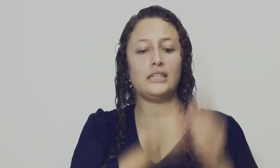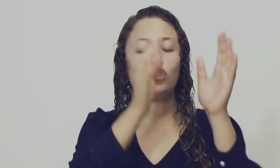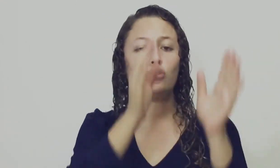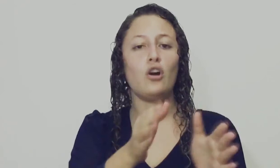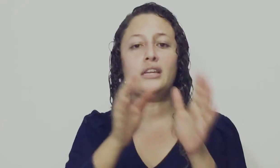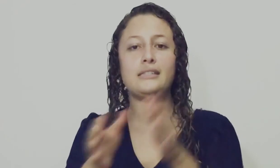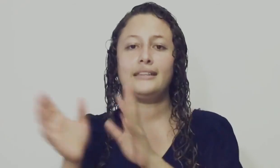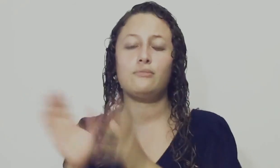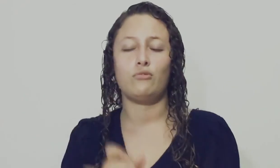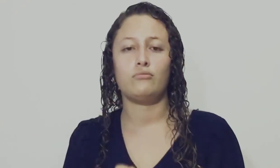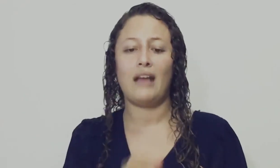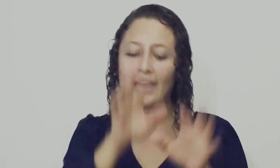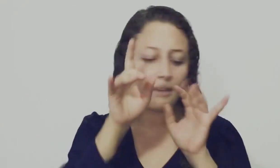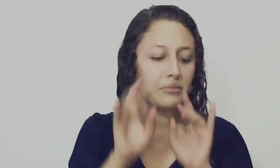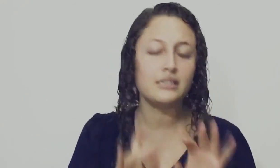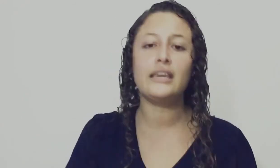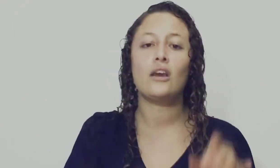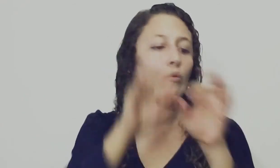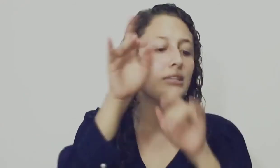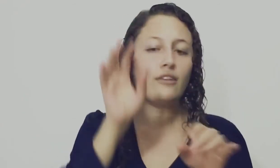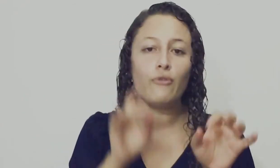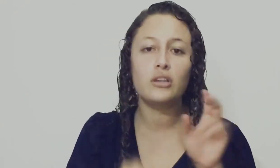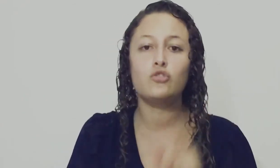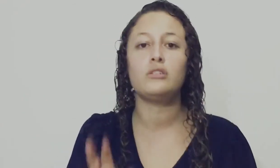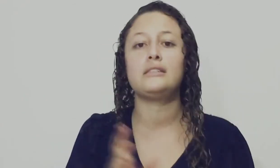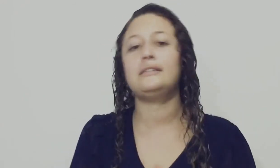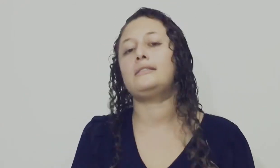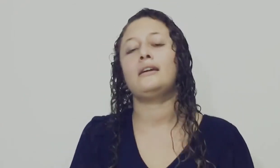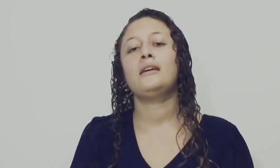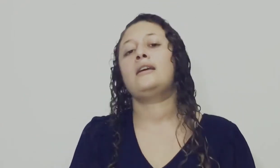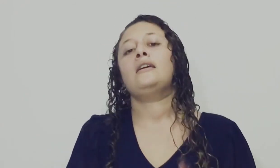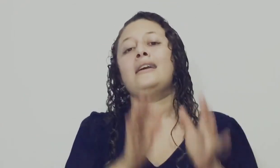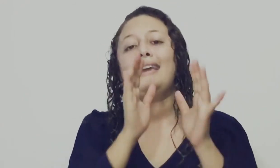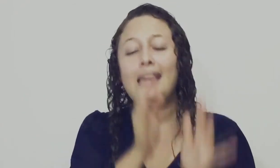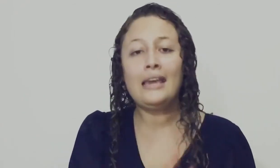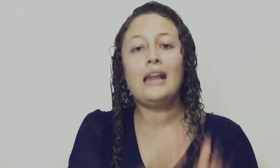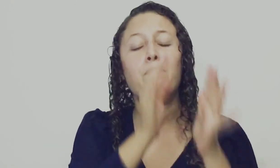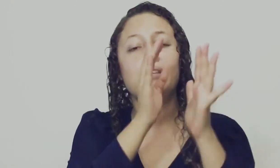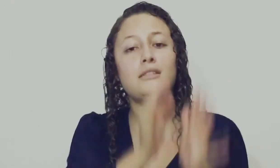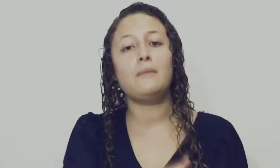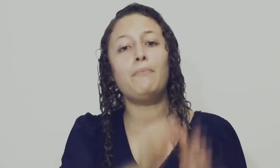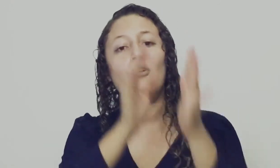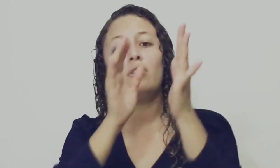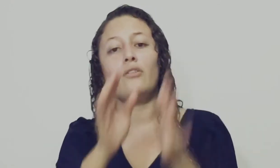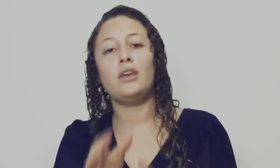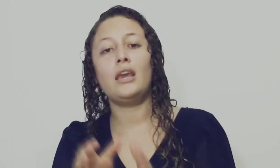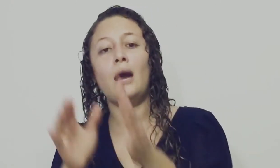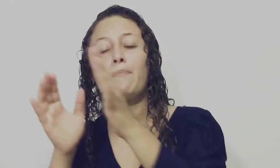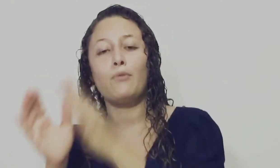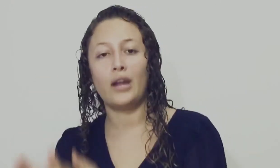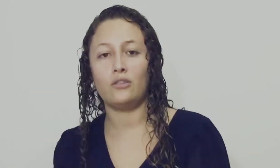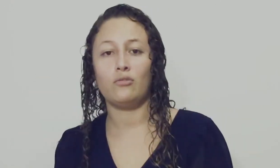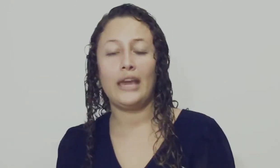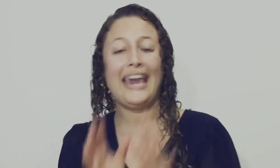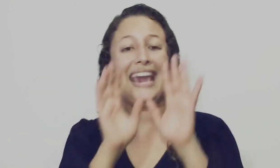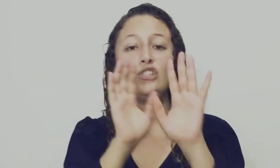claves Historicismo Ahí Investigue Cómo es El enfoque Historicista Y el principio Del día